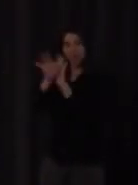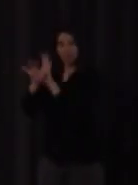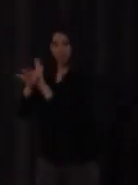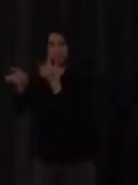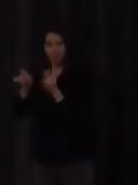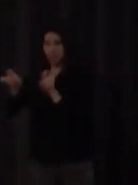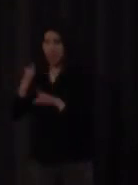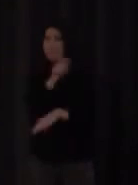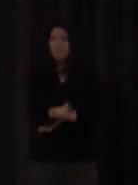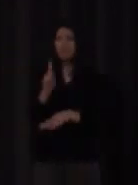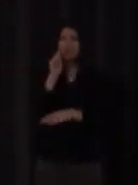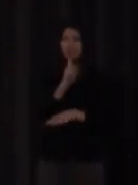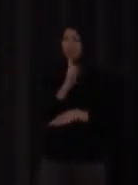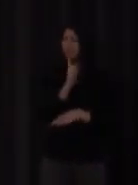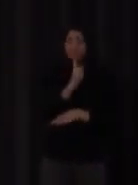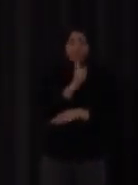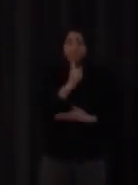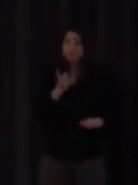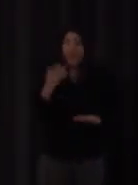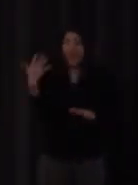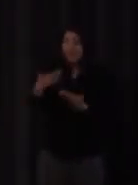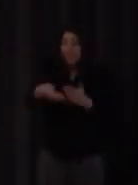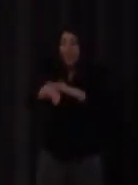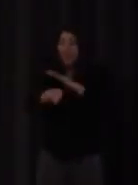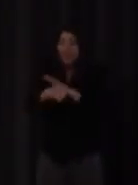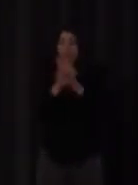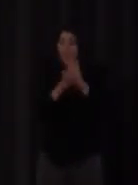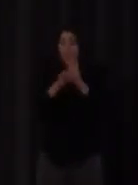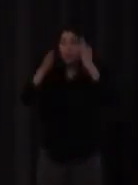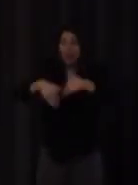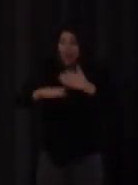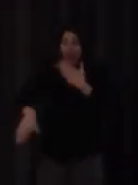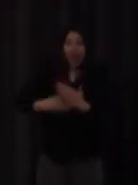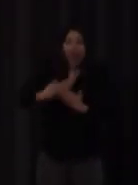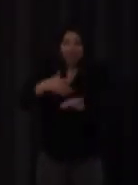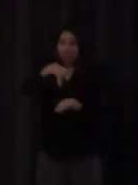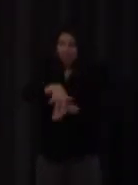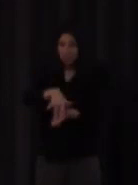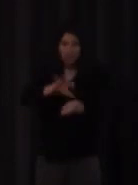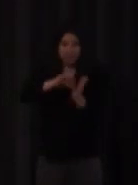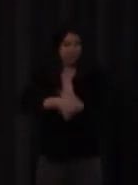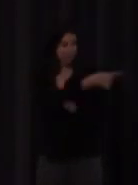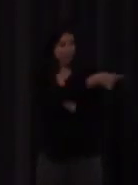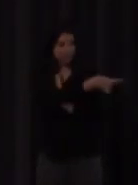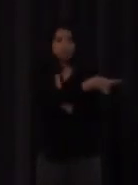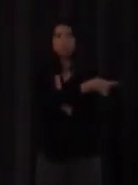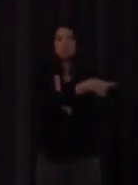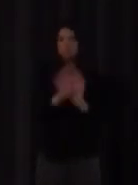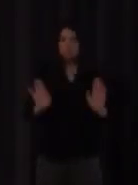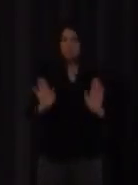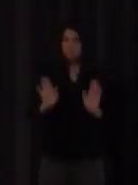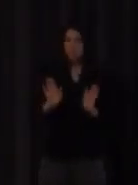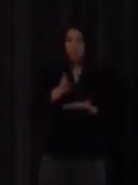no han tenido apenas acceso hasta que llegan se encuentran con este sistema y dicen uy párate